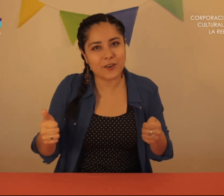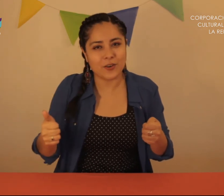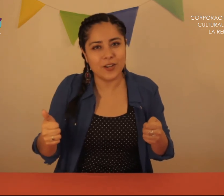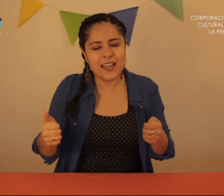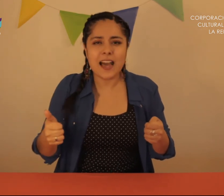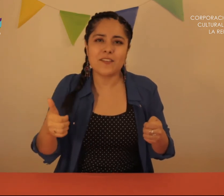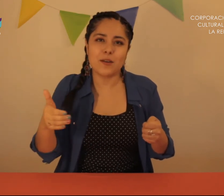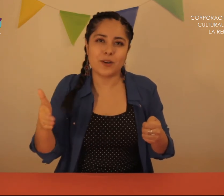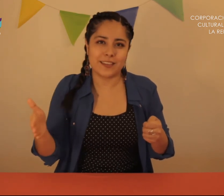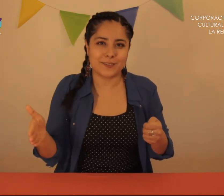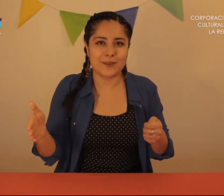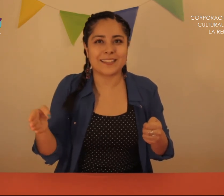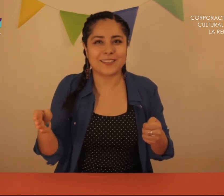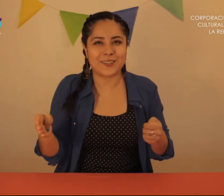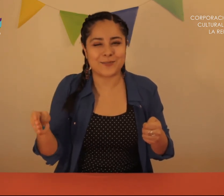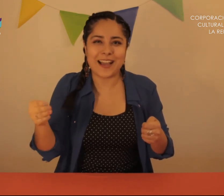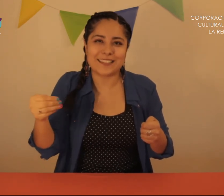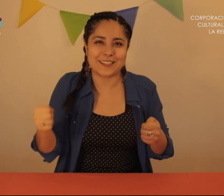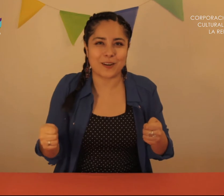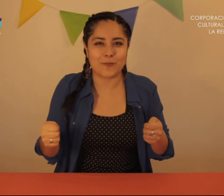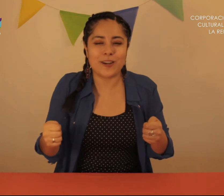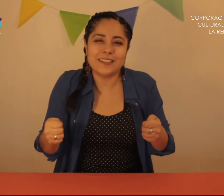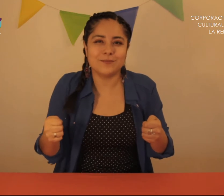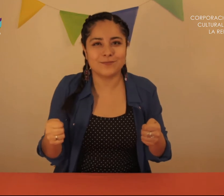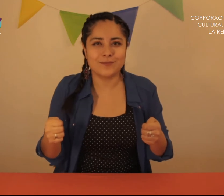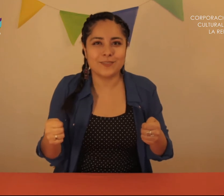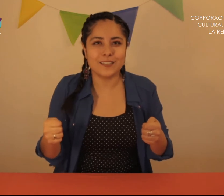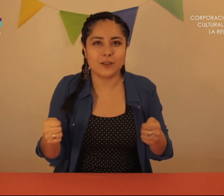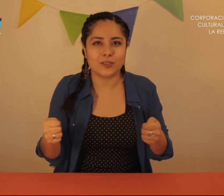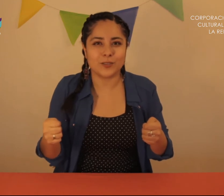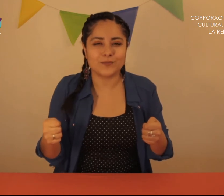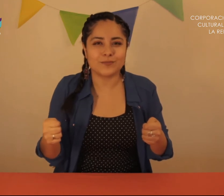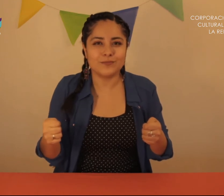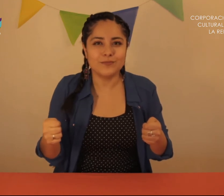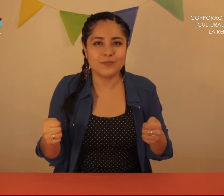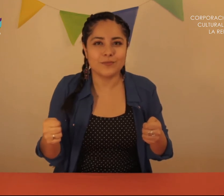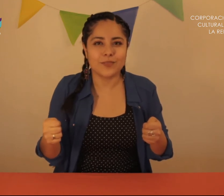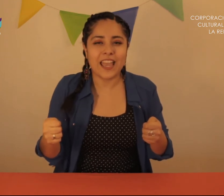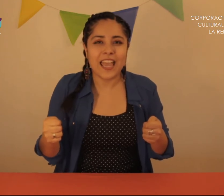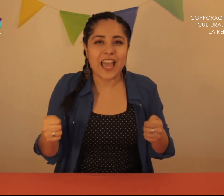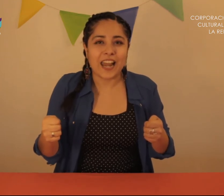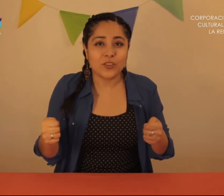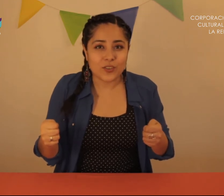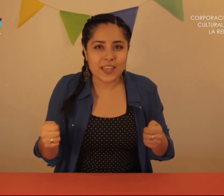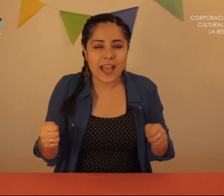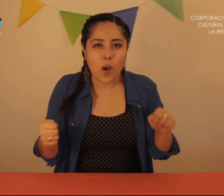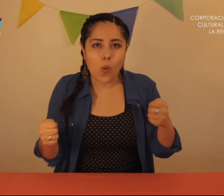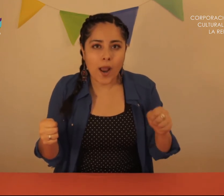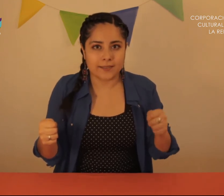llegó Abrió la puerta de su casa Entró a su casa Cerró la puerta Y se acostó Al otro día Juan